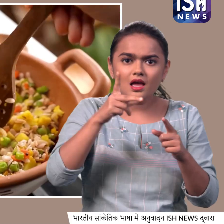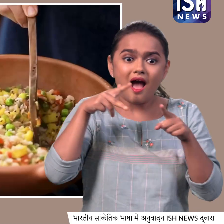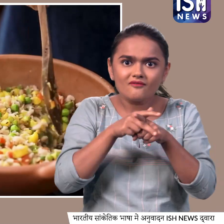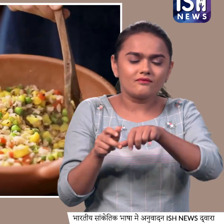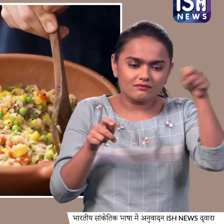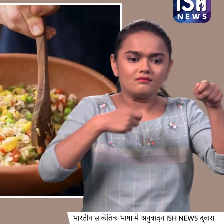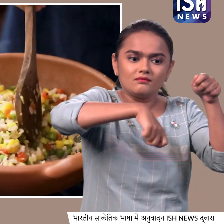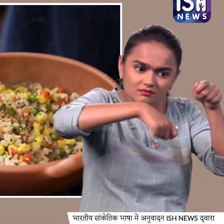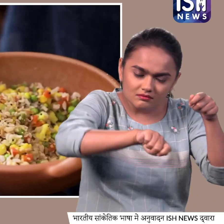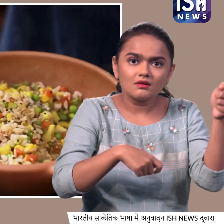कढ़ाई के नीचे चिपक